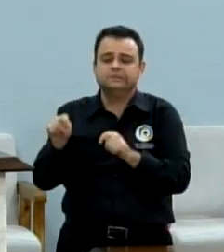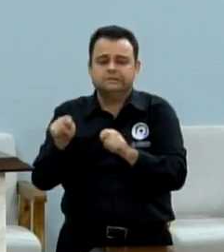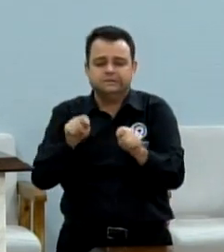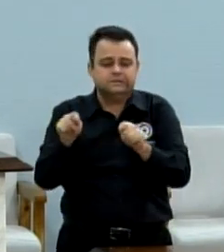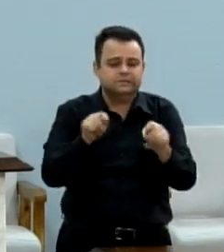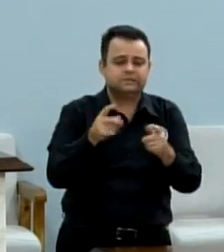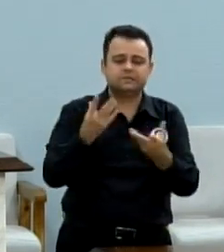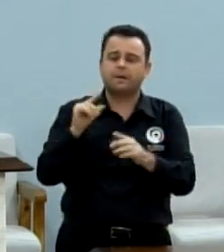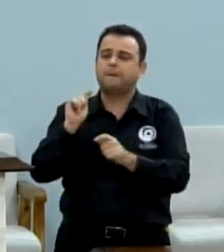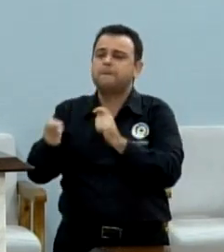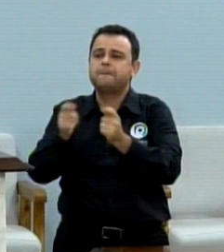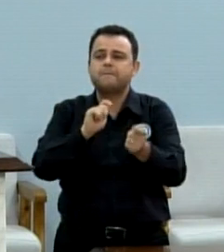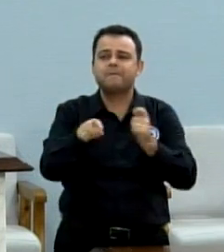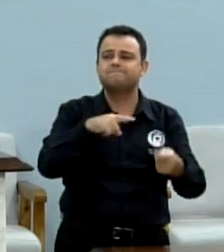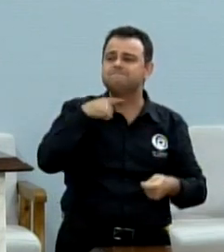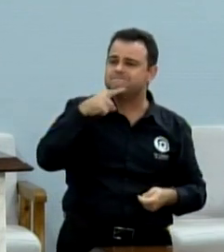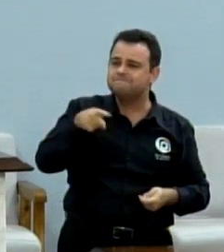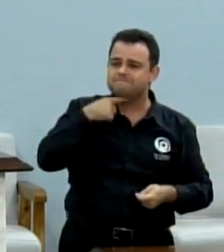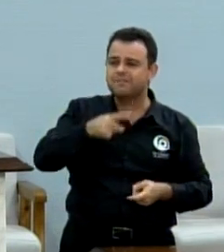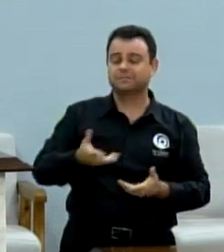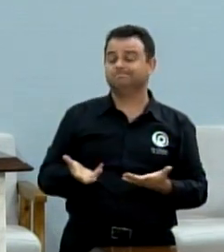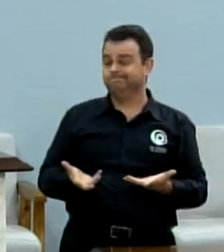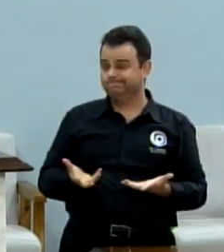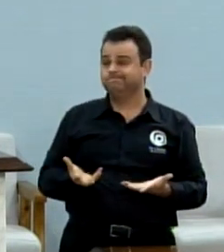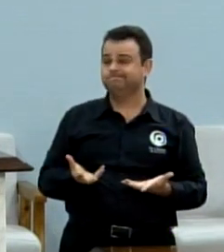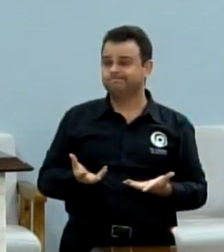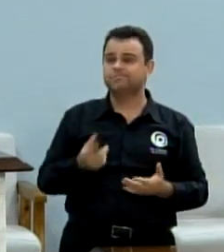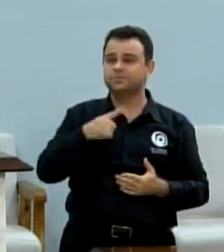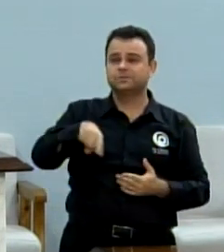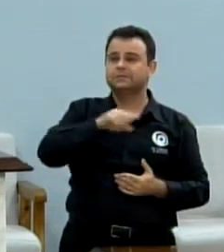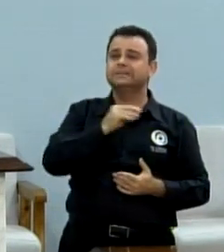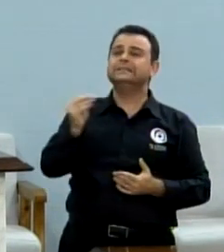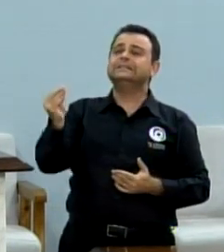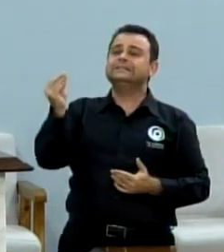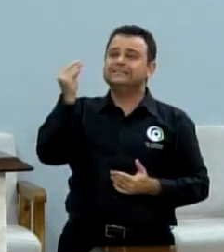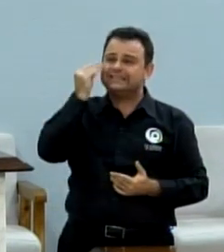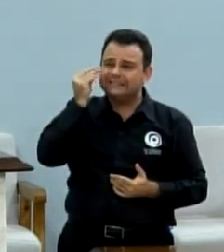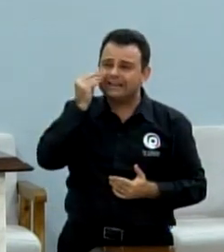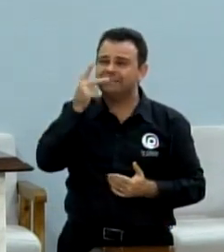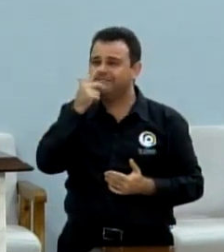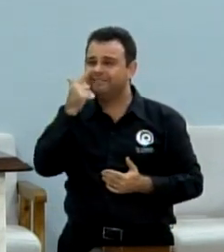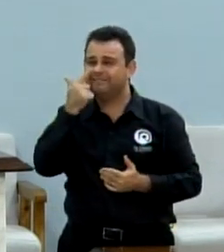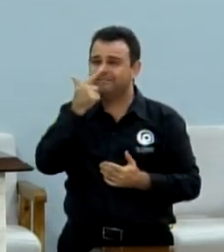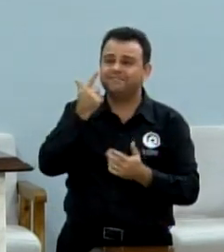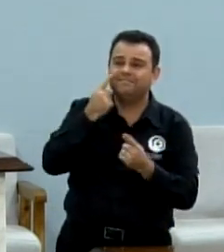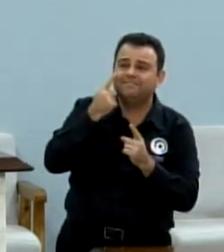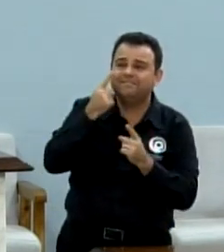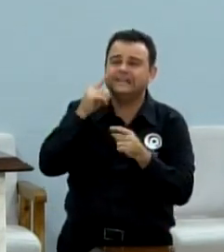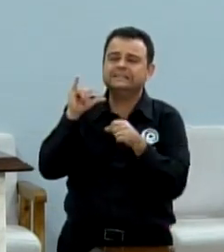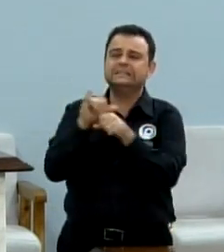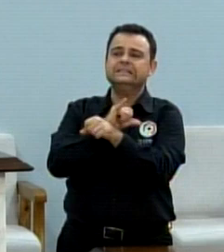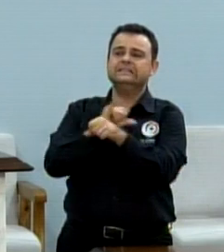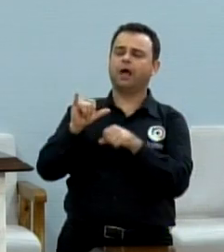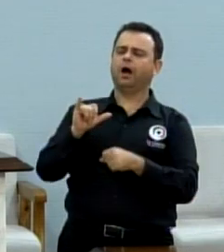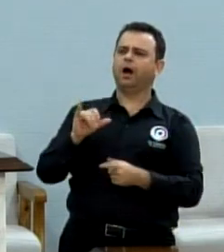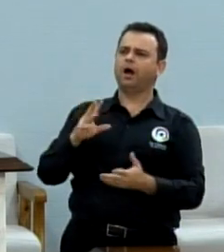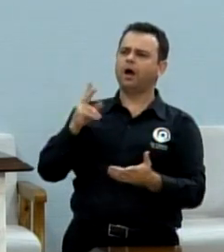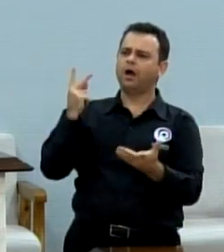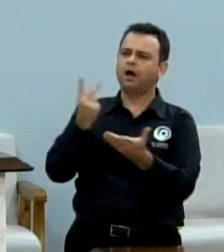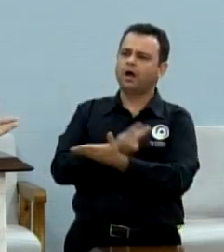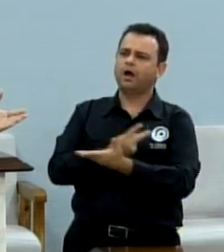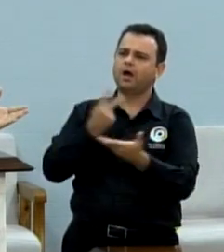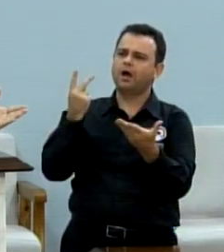se manter, tentando usar de manobras antidemocráticas para inviabilizar uma